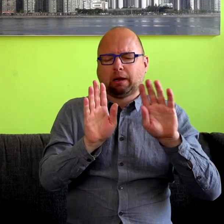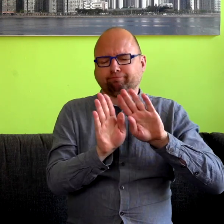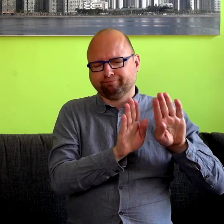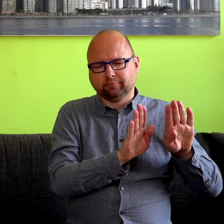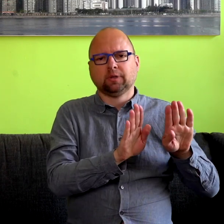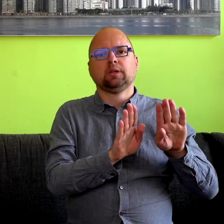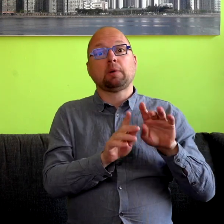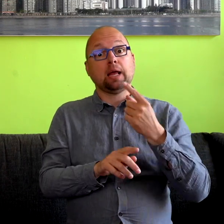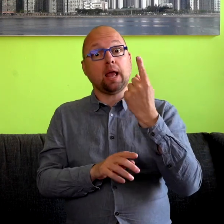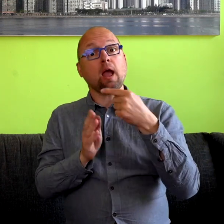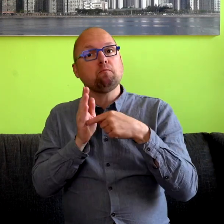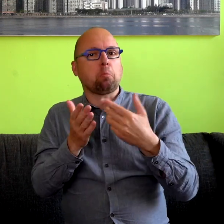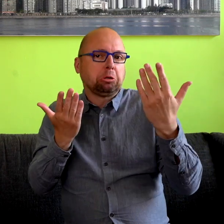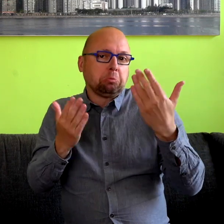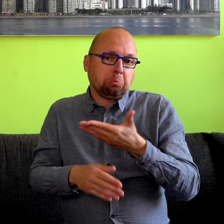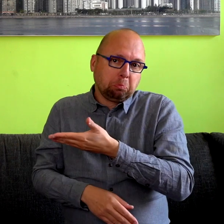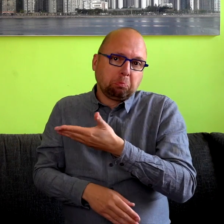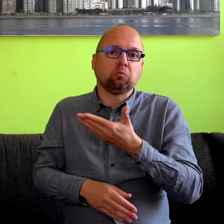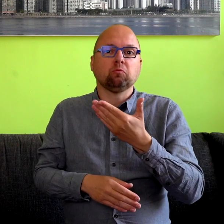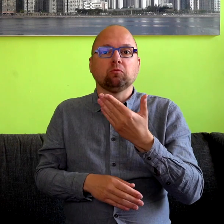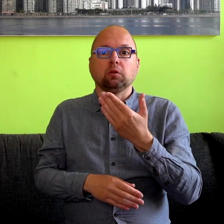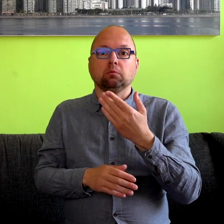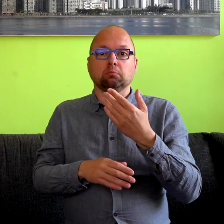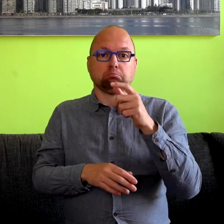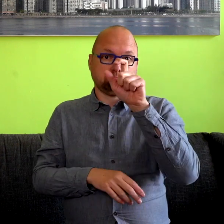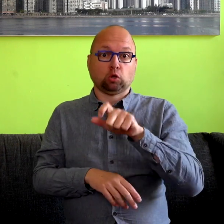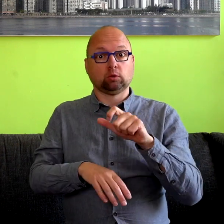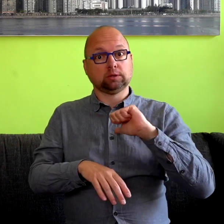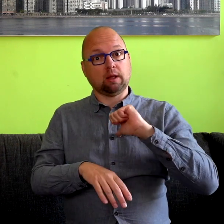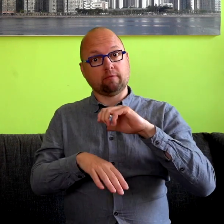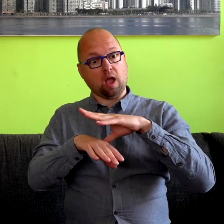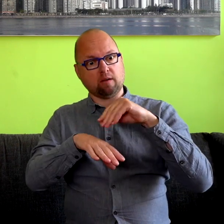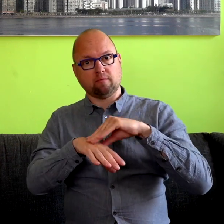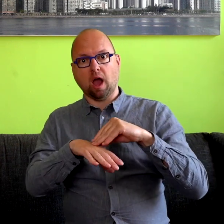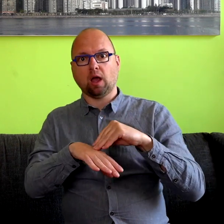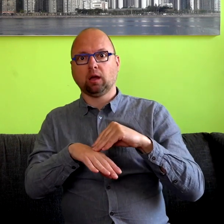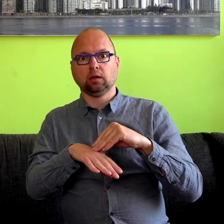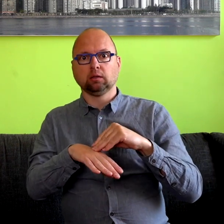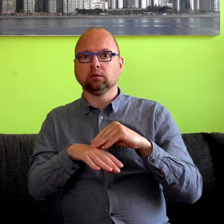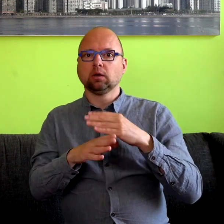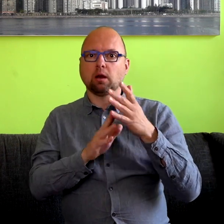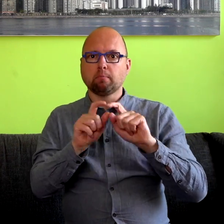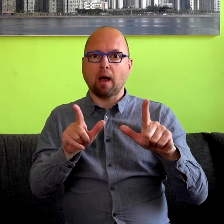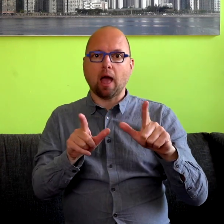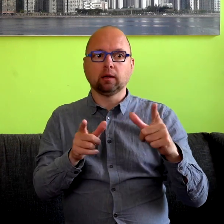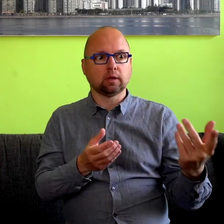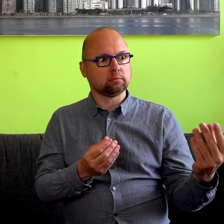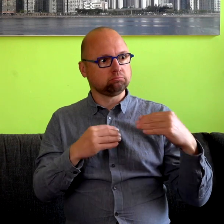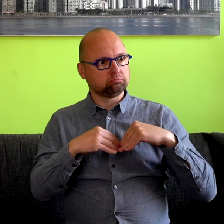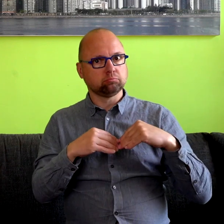het is maar één voorbeeld van iemand die uit eigen ervaring heeft gemerkt hoeveel die gebarentaal kon toevoegen in het